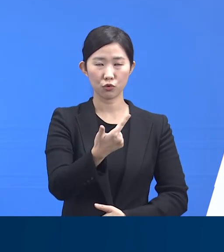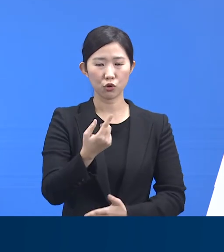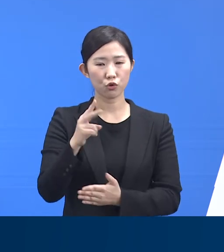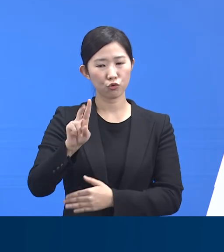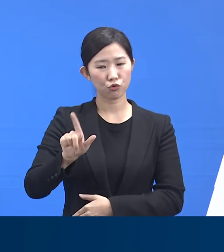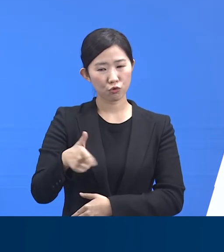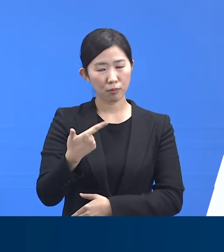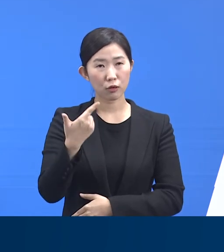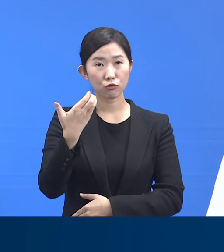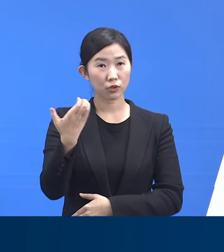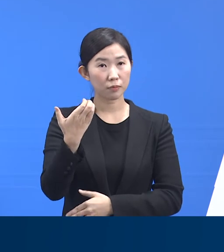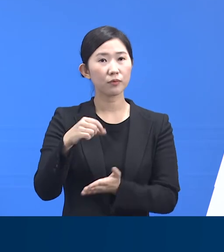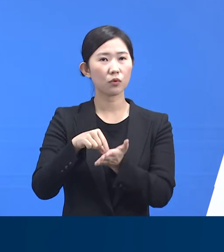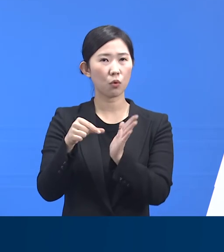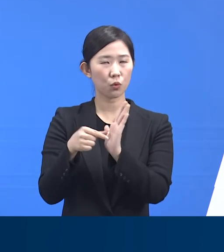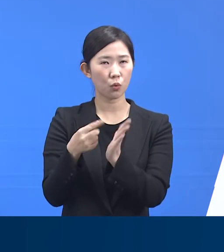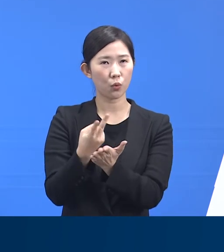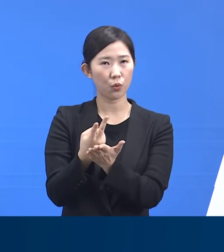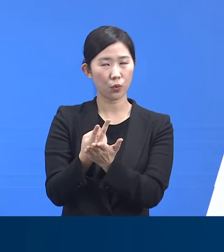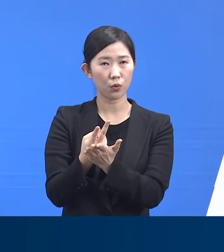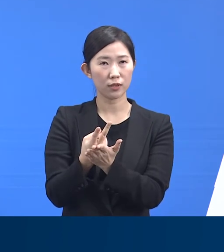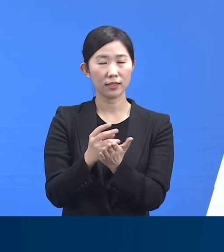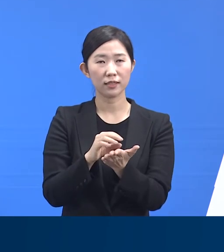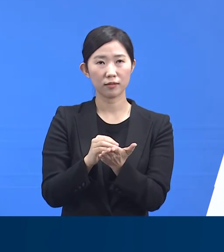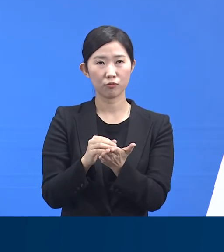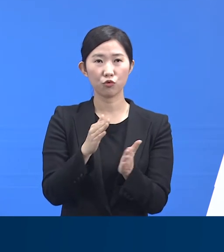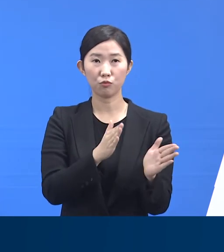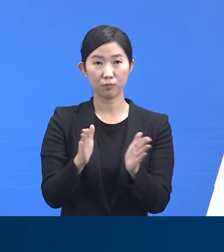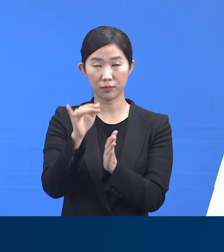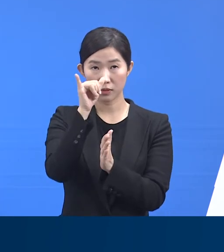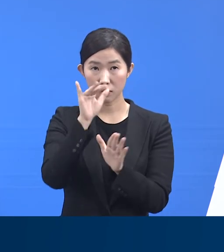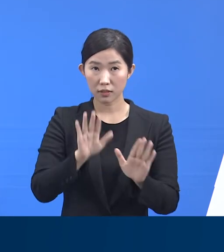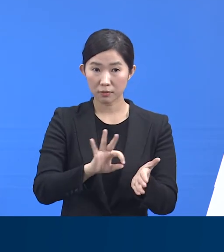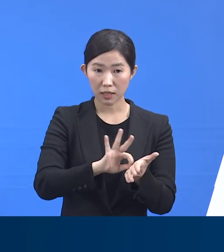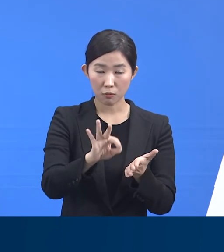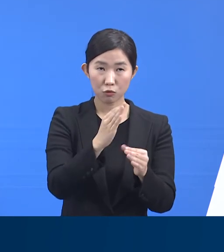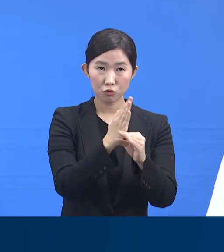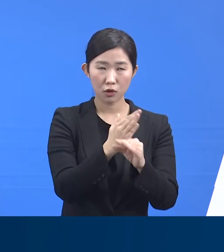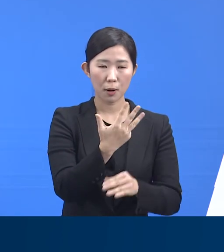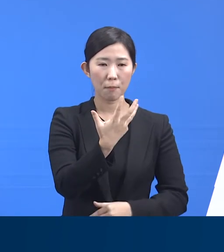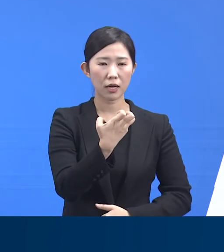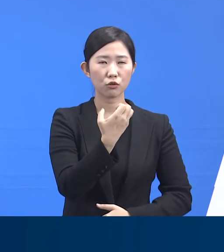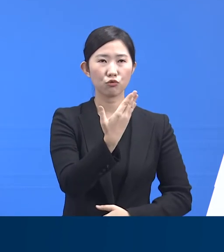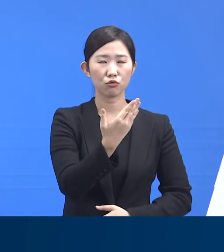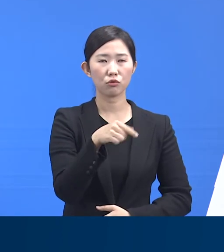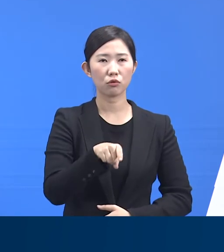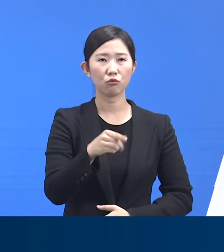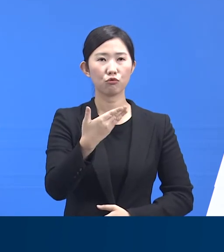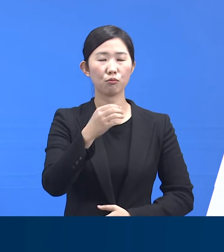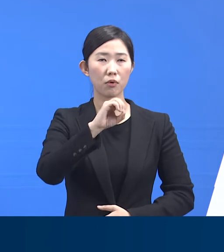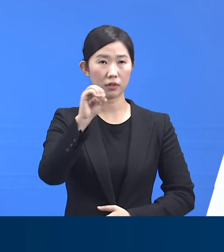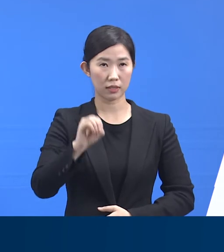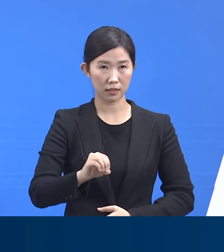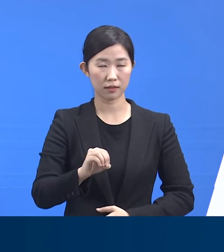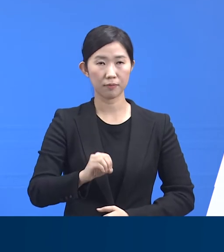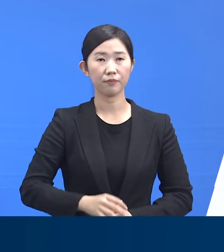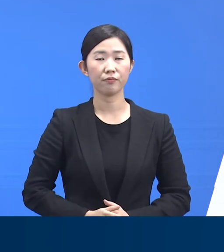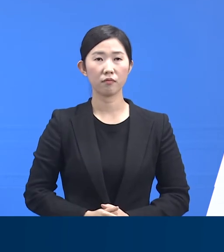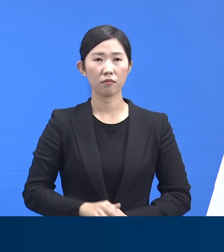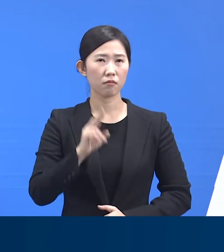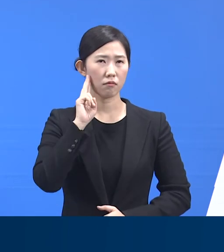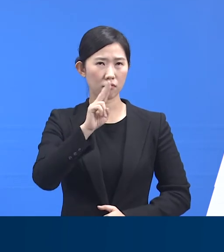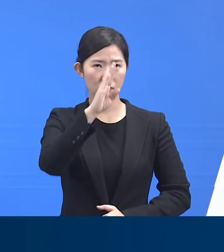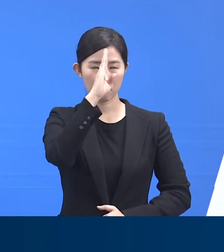확보하고 있으며 현재 사용 중인 병상은 89.9%인 626병상입니다. 중증 환자 치료